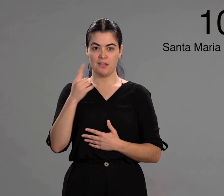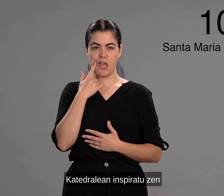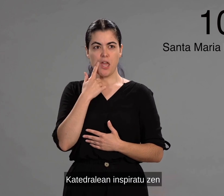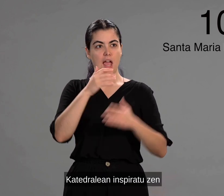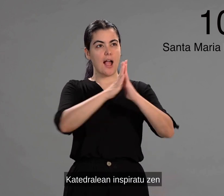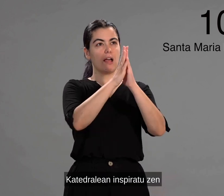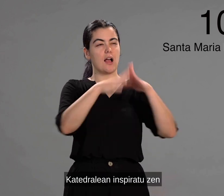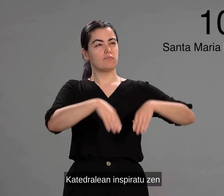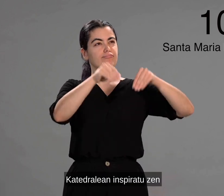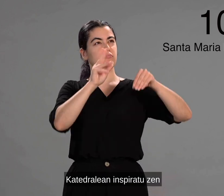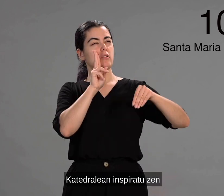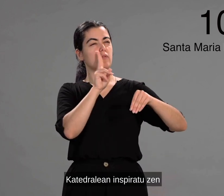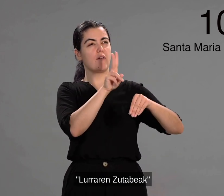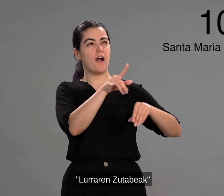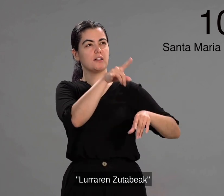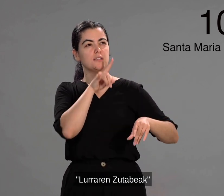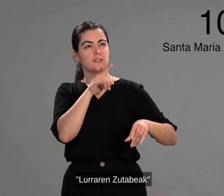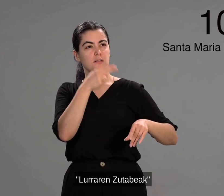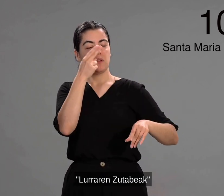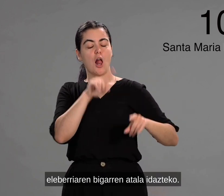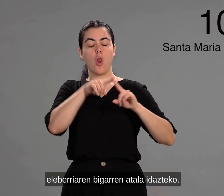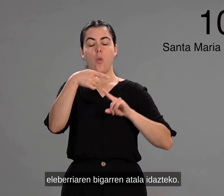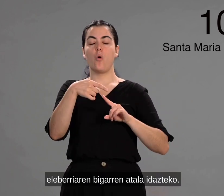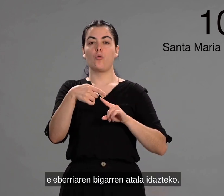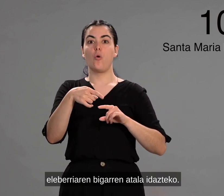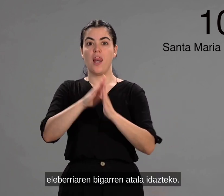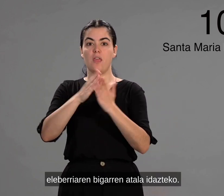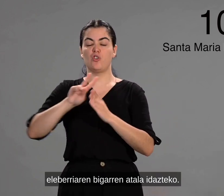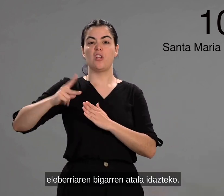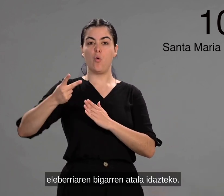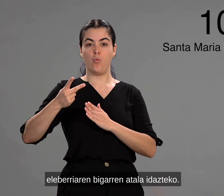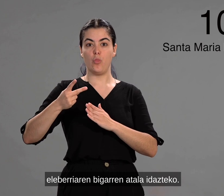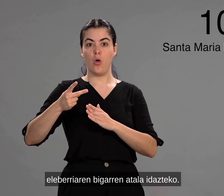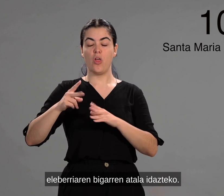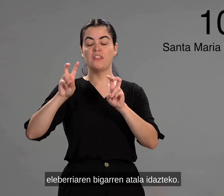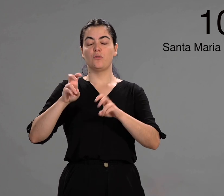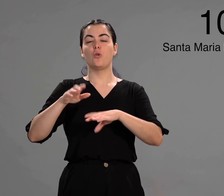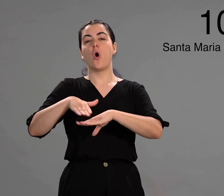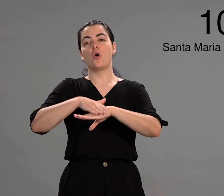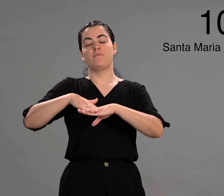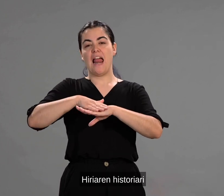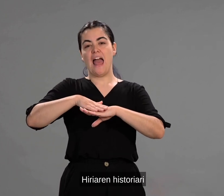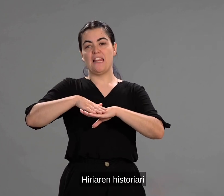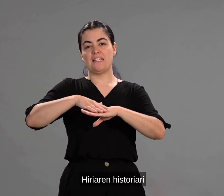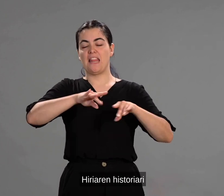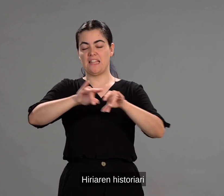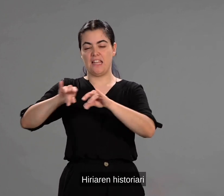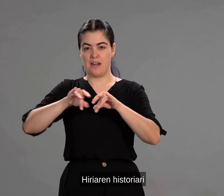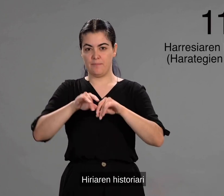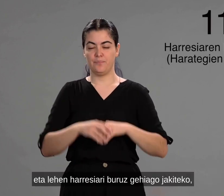Katedralean inspiratu zen, lurraren zutabeak eleberriaren bigarren atala aidazteko. Iriaren historiari eta